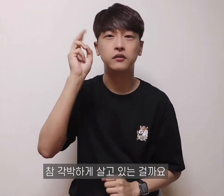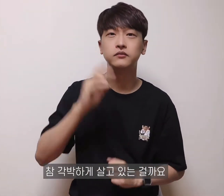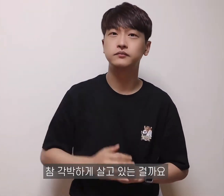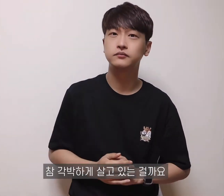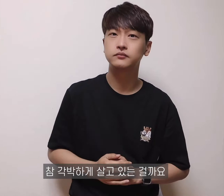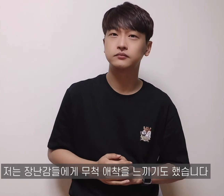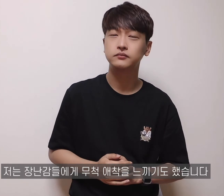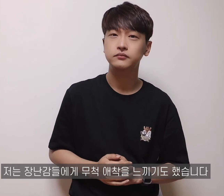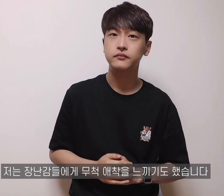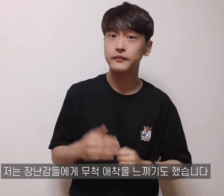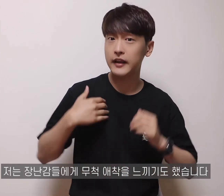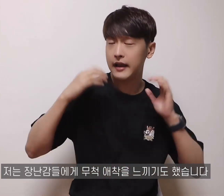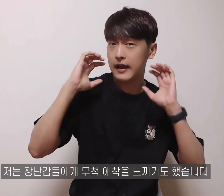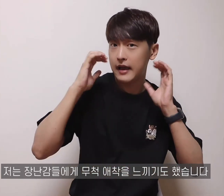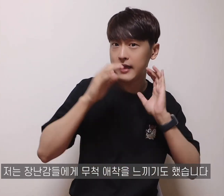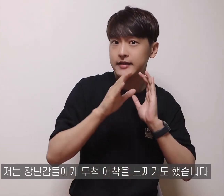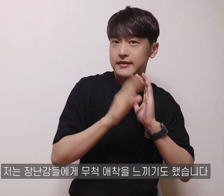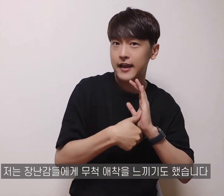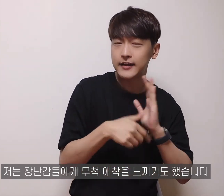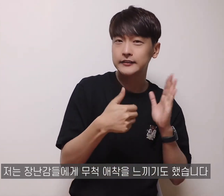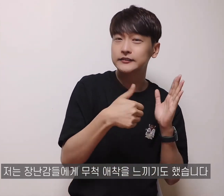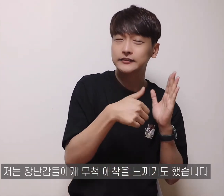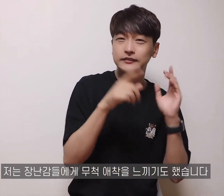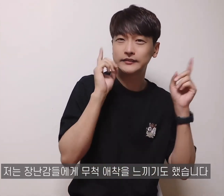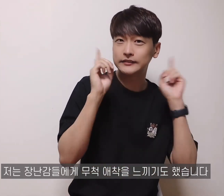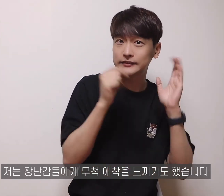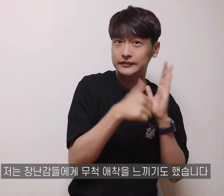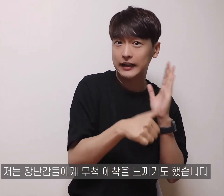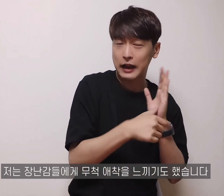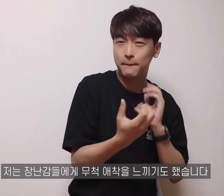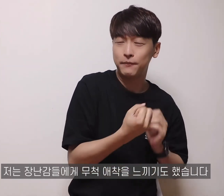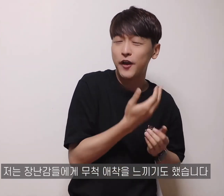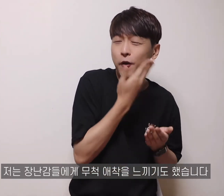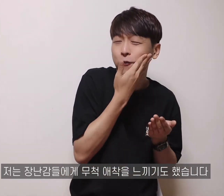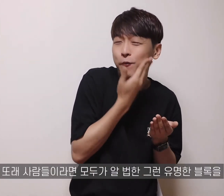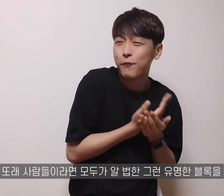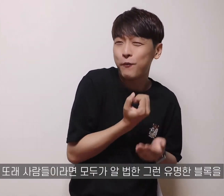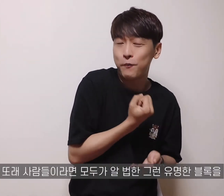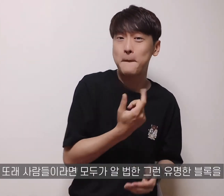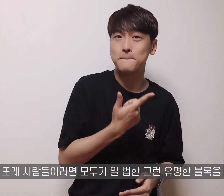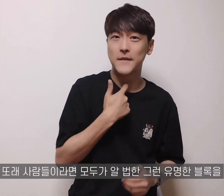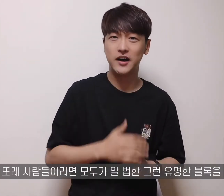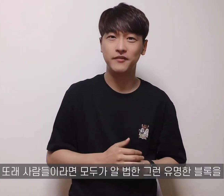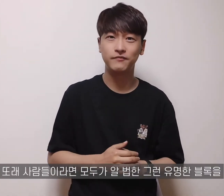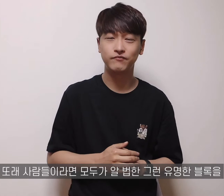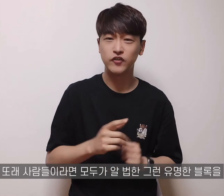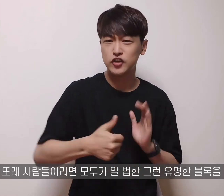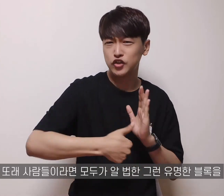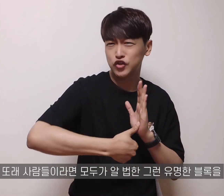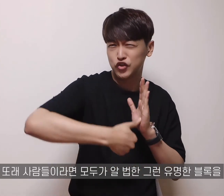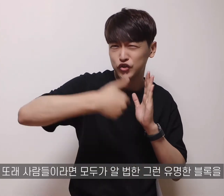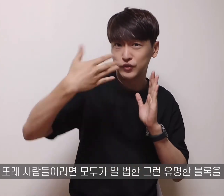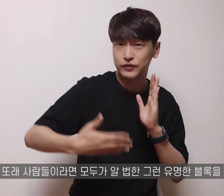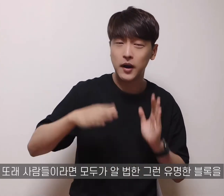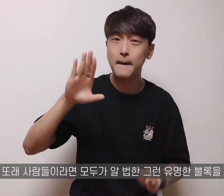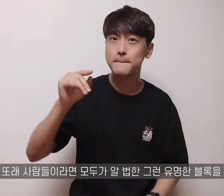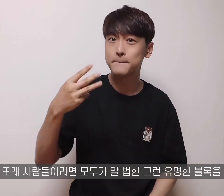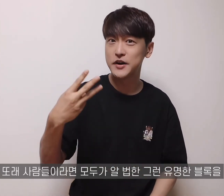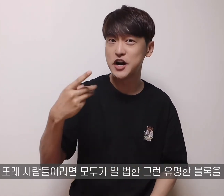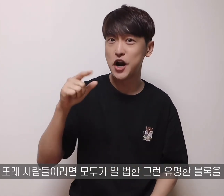저는 장난감들에게 무척 애착을 느끼기도 했습니다 제 또래 사람들이라면 모두가 알 법한 그런 유명한